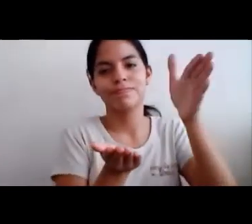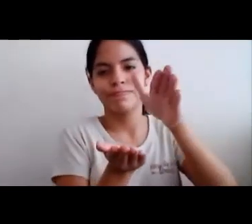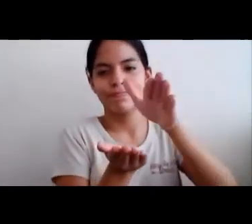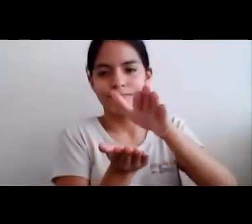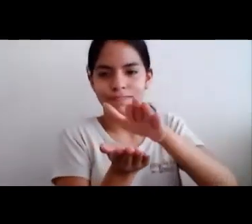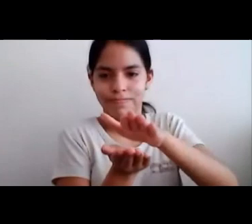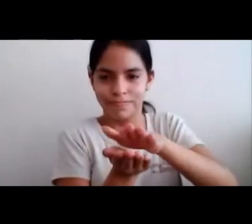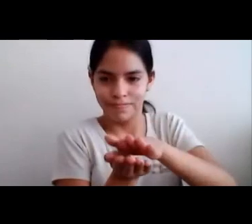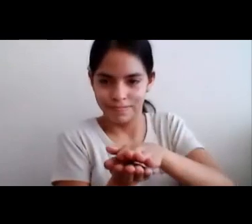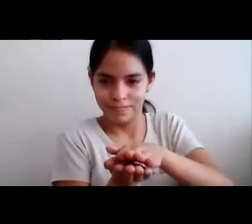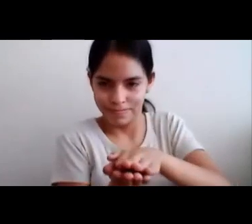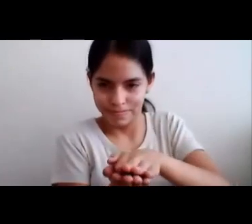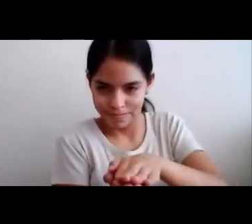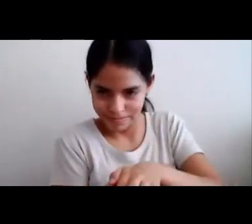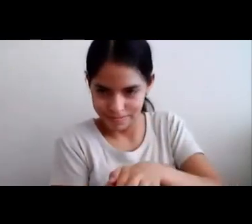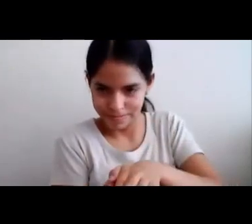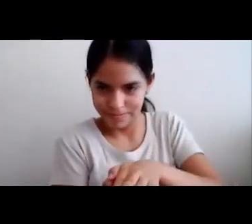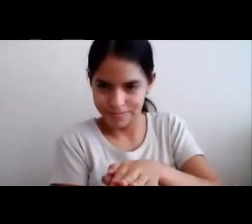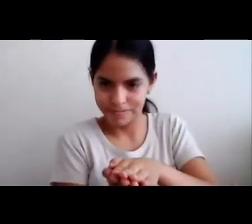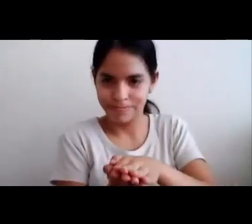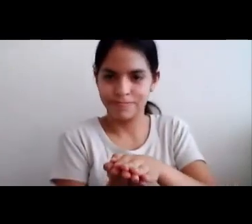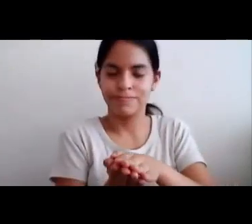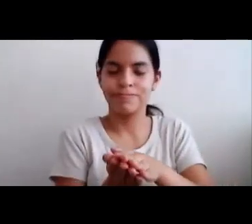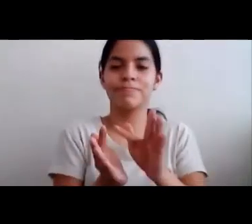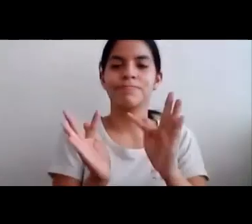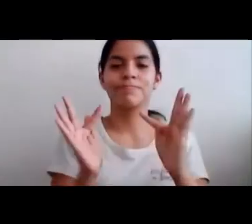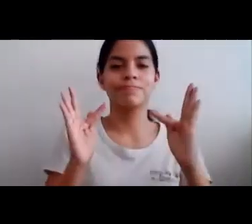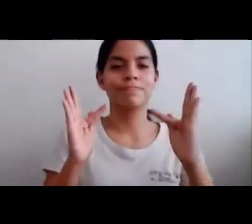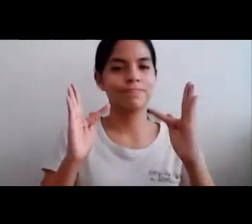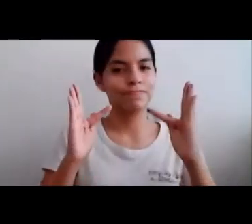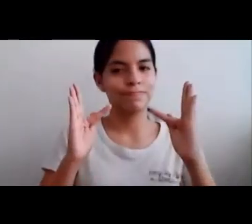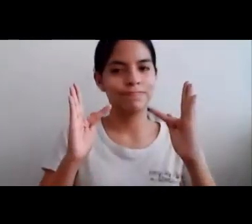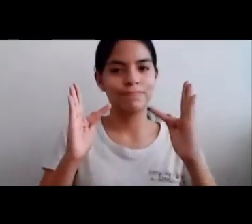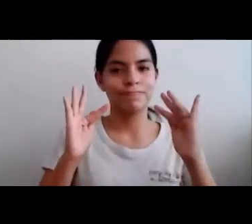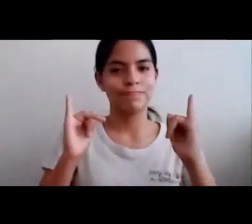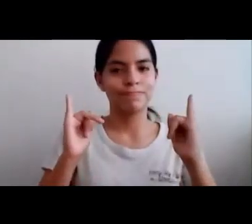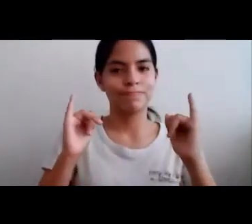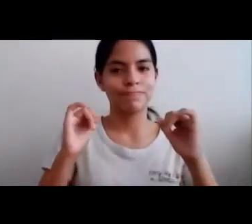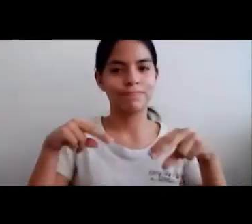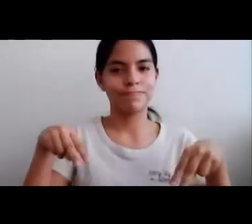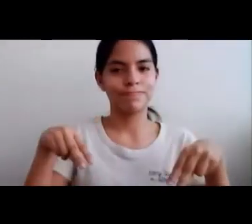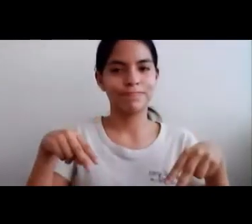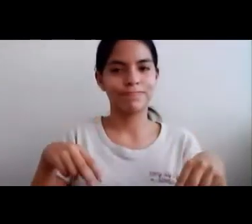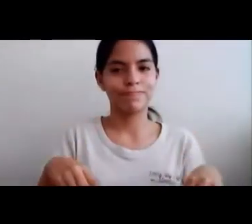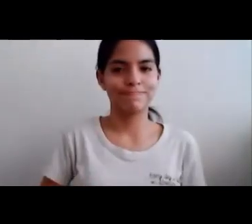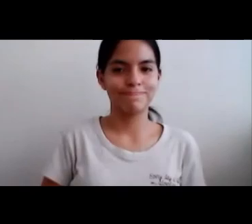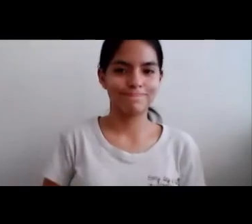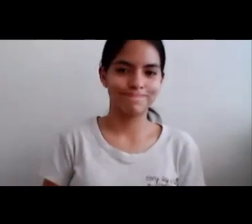Se cierra Este libro Colorín Colorado Este cuento Se ha terminado Fin